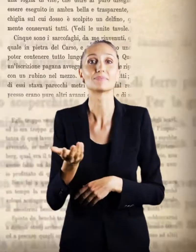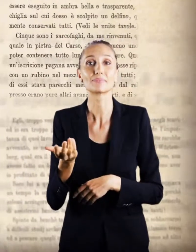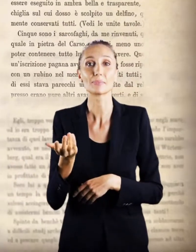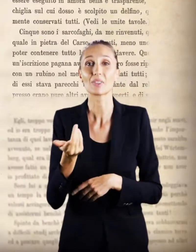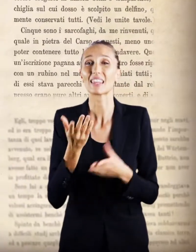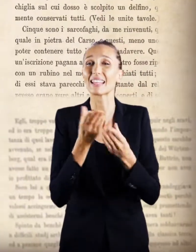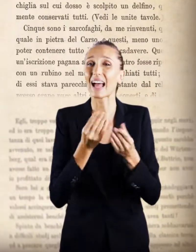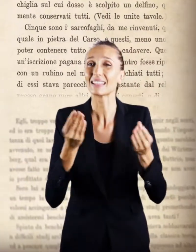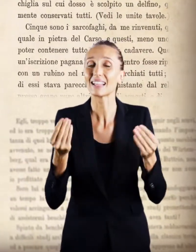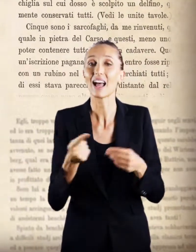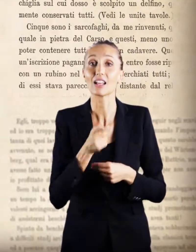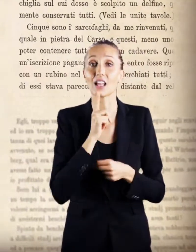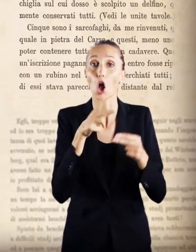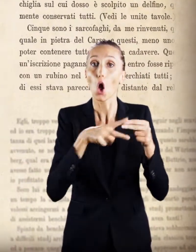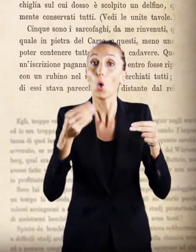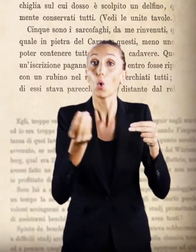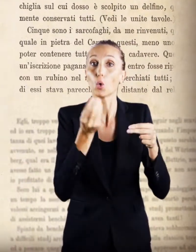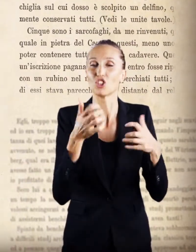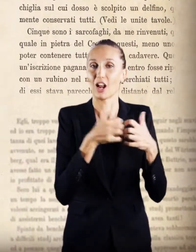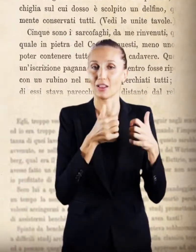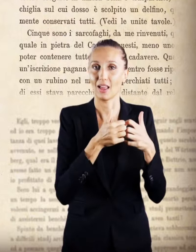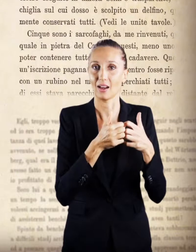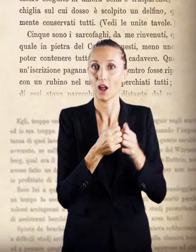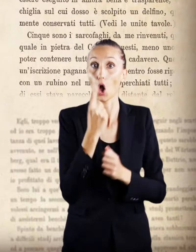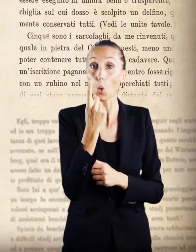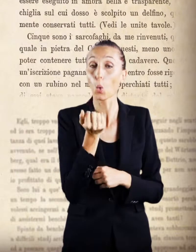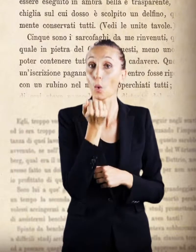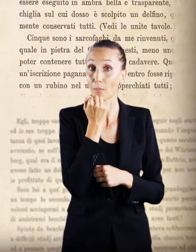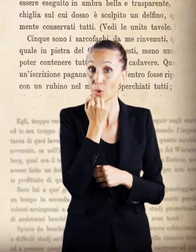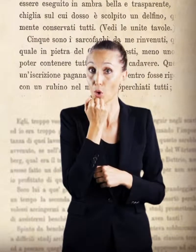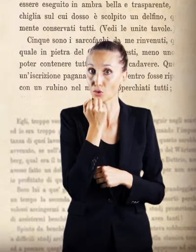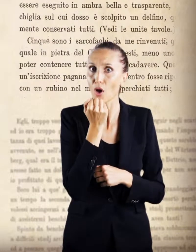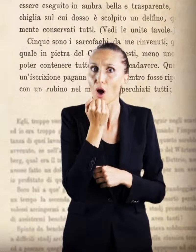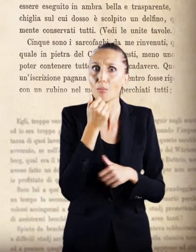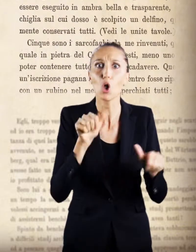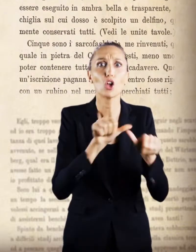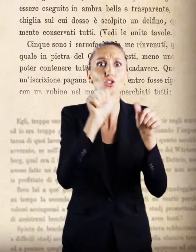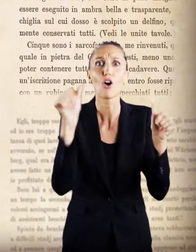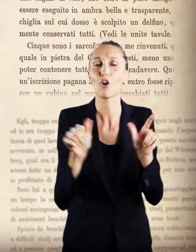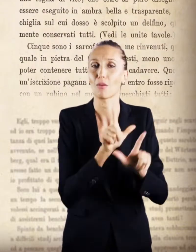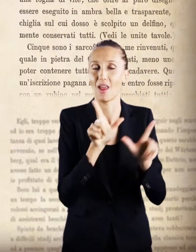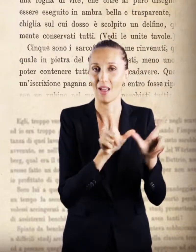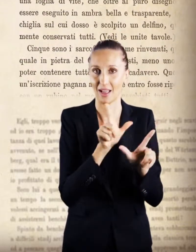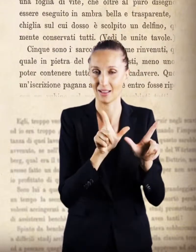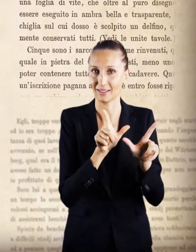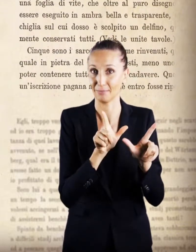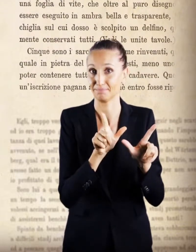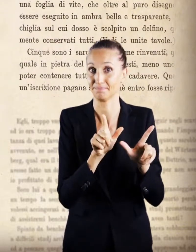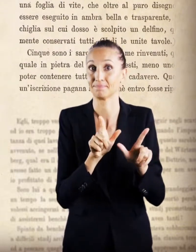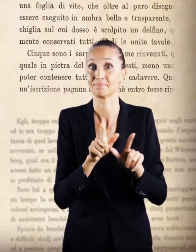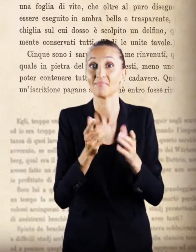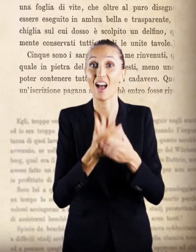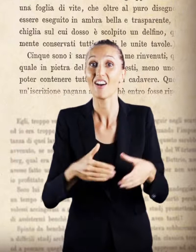quantità di lucerne in terra, una sola in bronzo, ma questa di forma elegante. Un